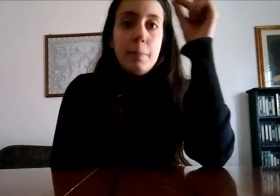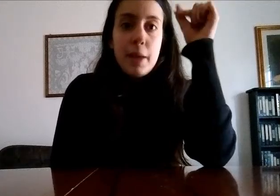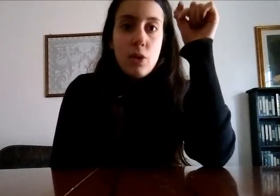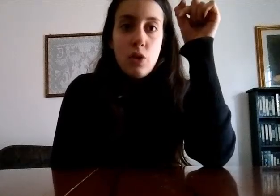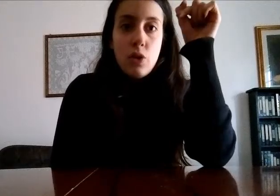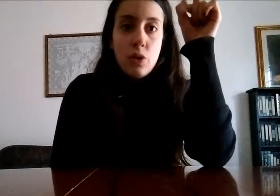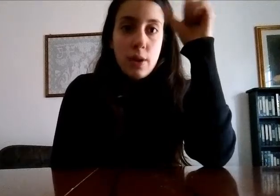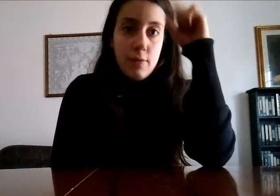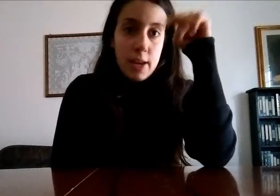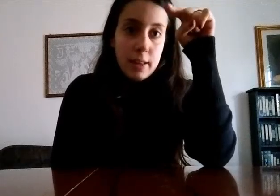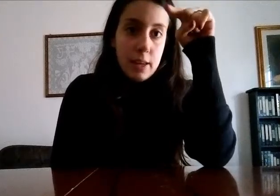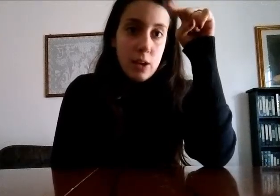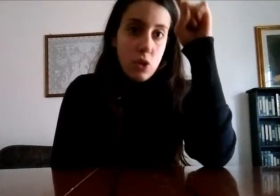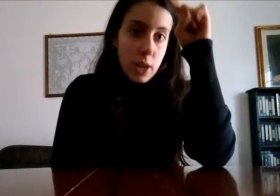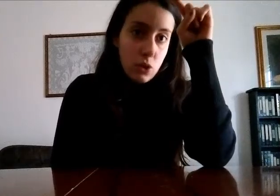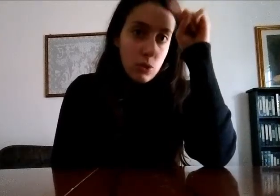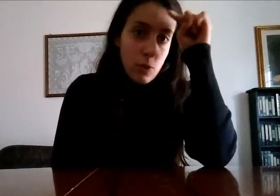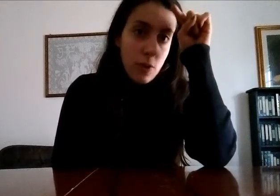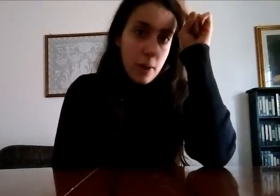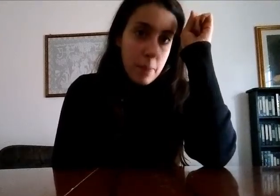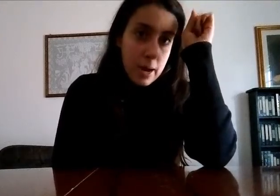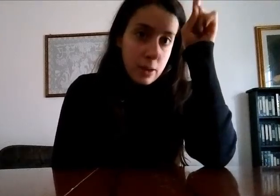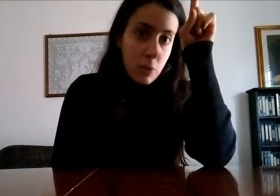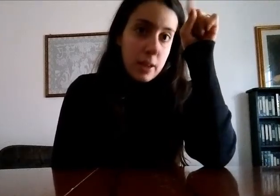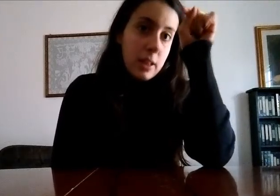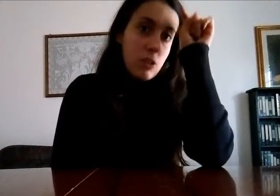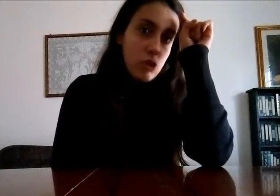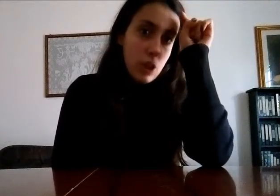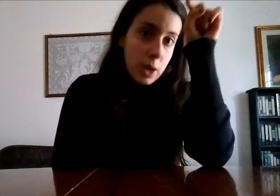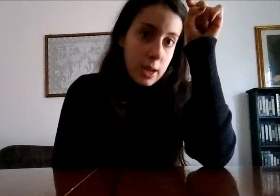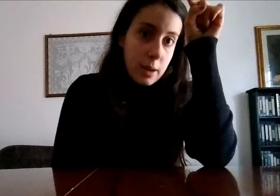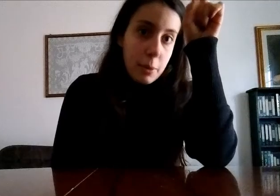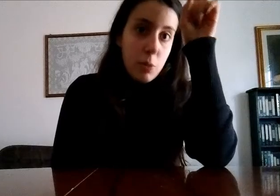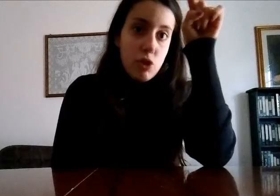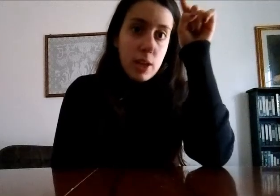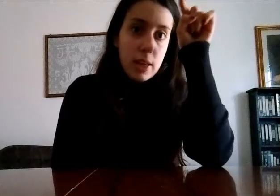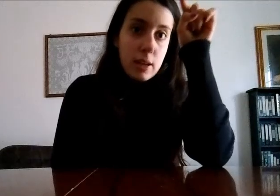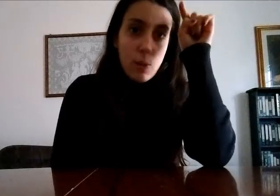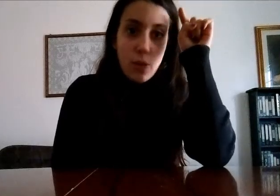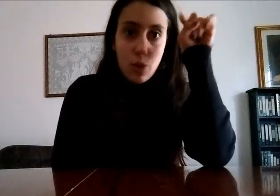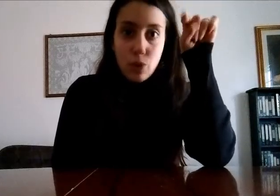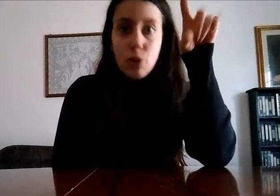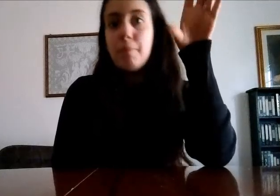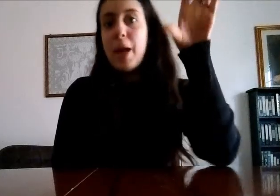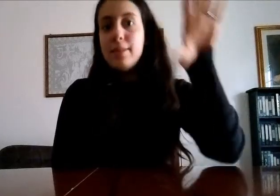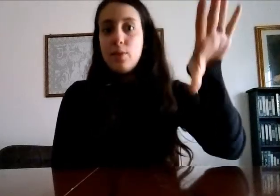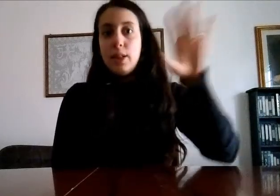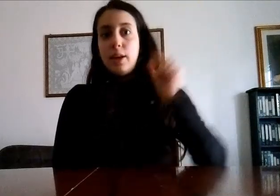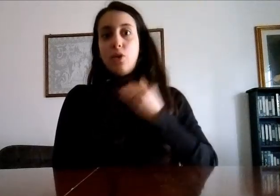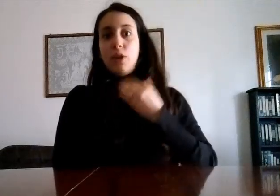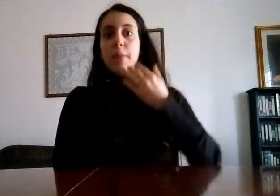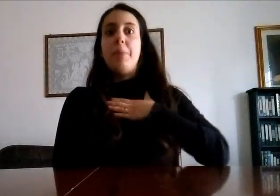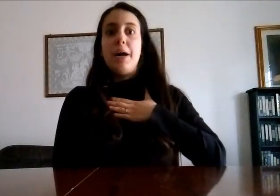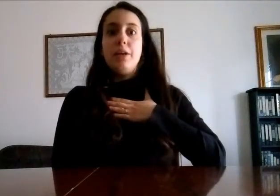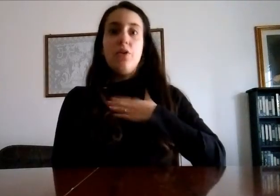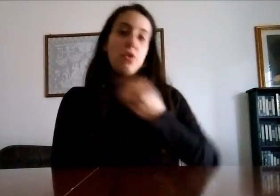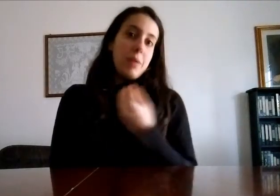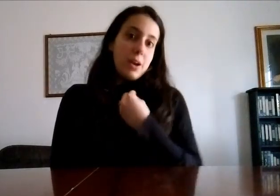spero che venerdì non entro di nuovo nel panico perché se ci sta quel cane mi comincia a ringhiare di nuovo contro penso che entrerò nel panico come